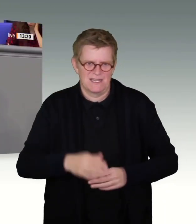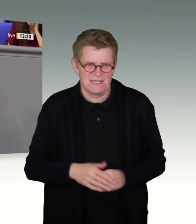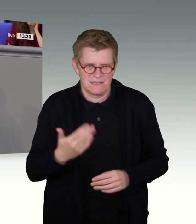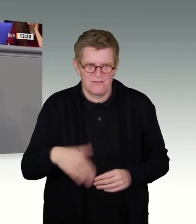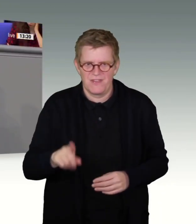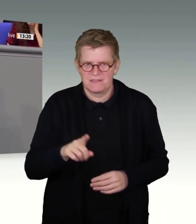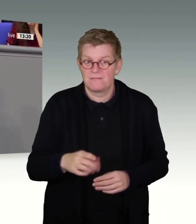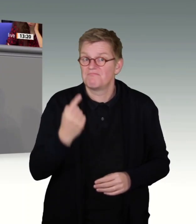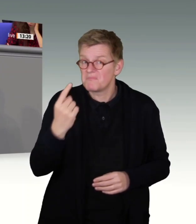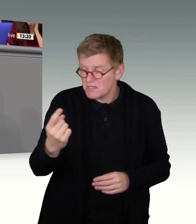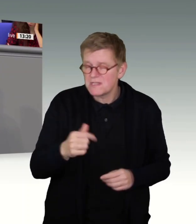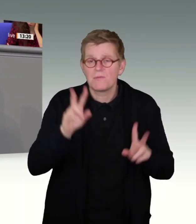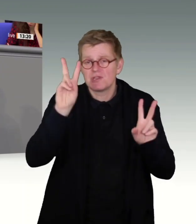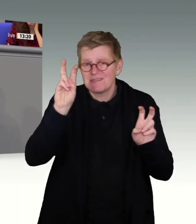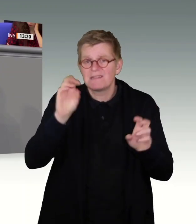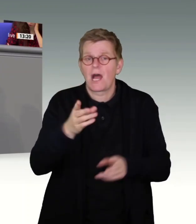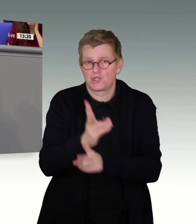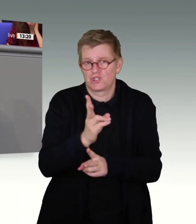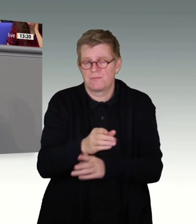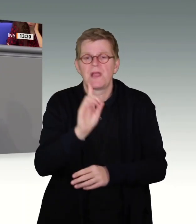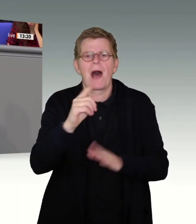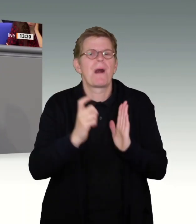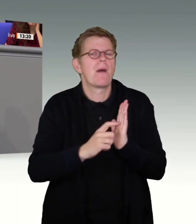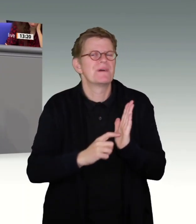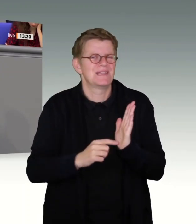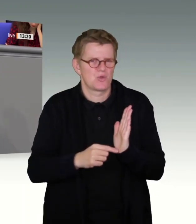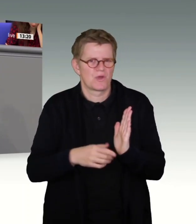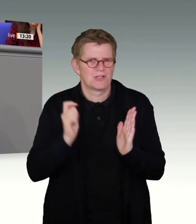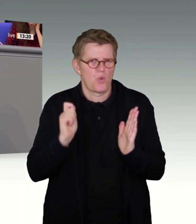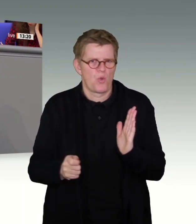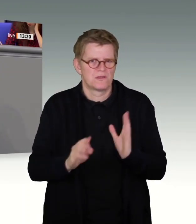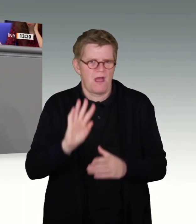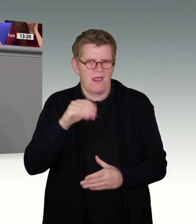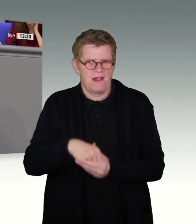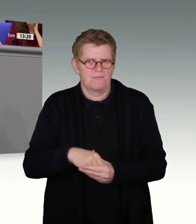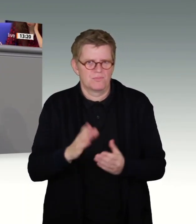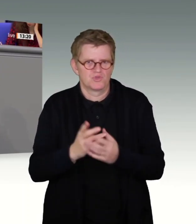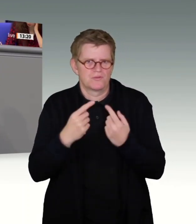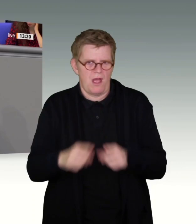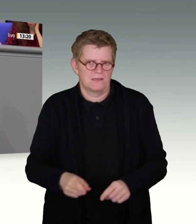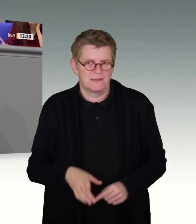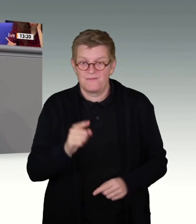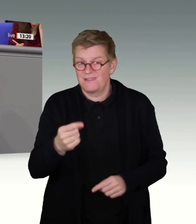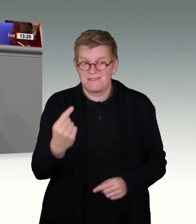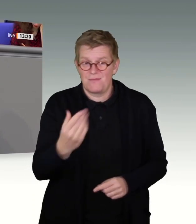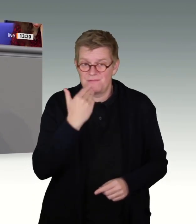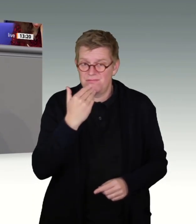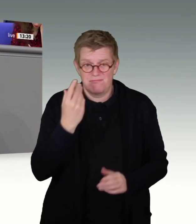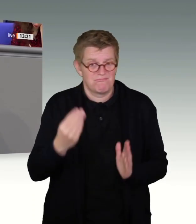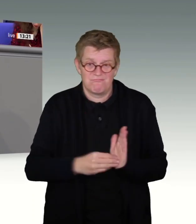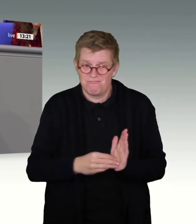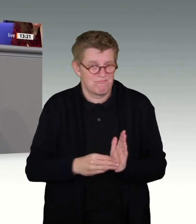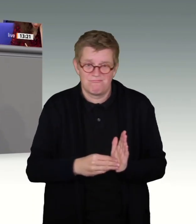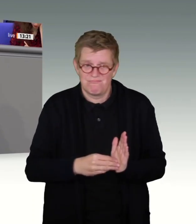die Passage zutreffend zitiert, aber die Bedingungen, die zugleich in dem Urteil von dem EuGH stehen, haben Sie nicht angesprochen. Wir haben sie hier von